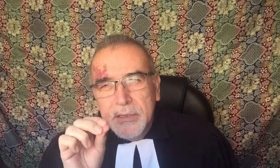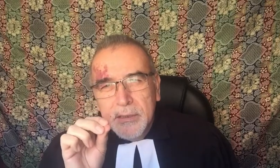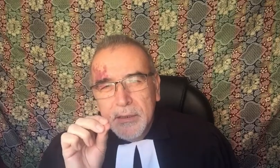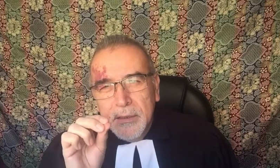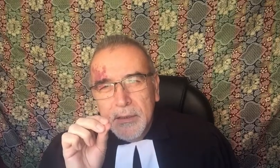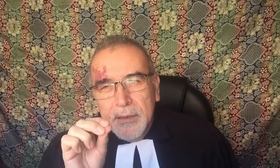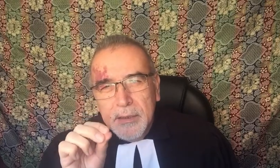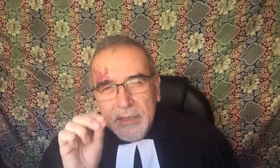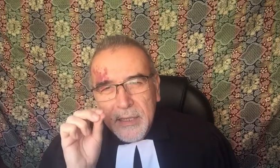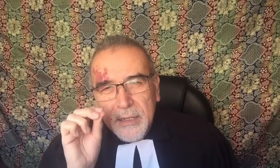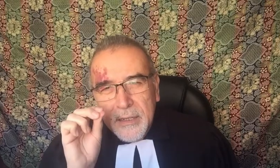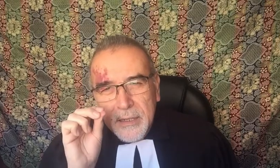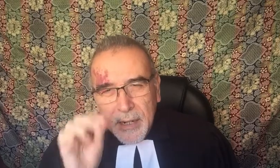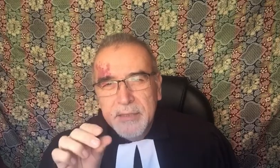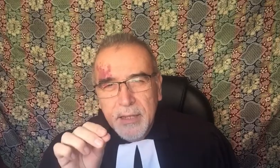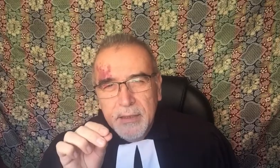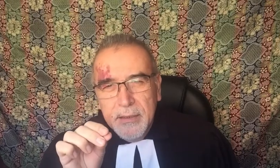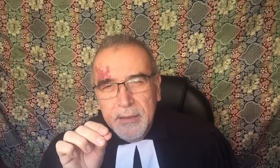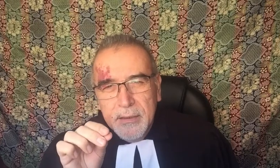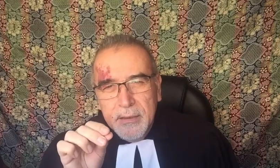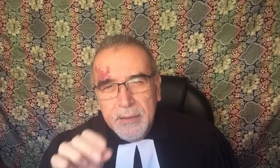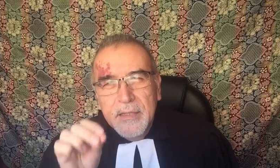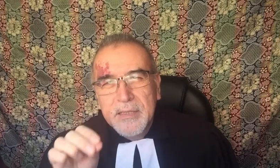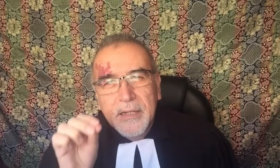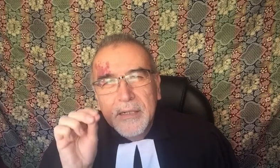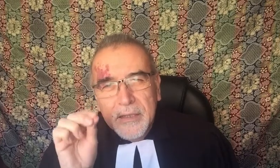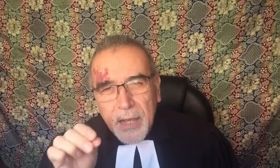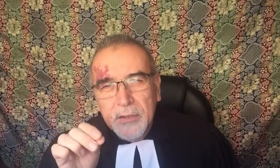de ser iglesia y de ser cristianos.